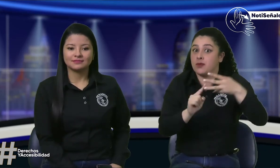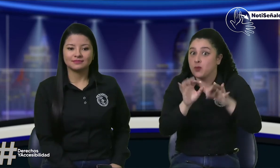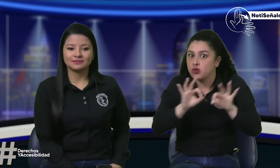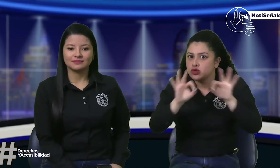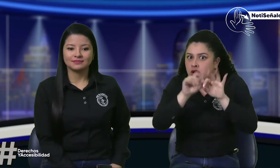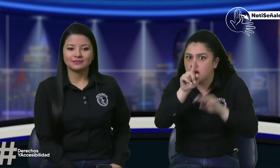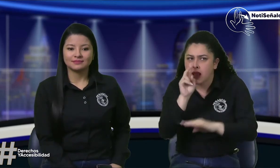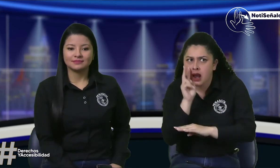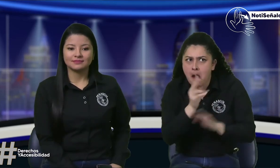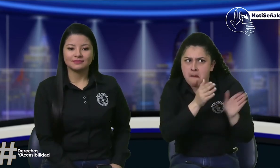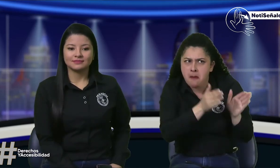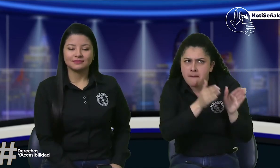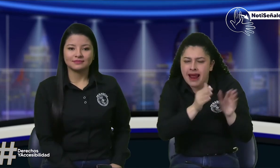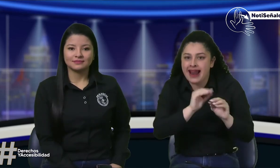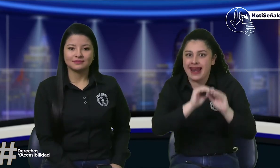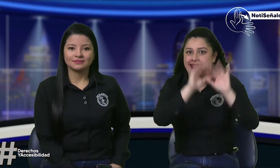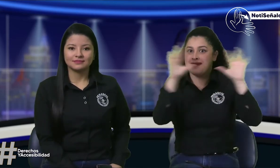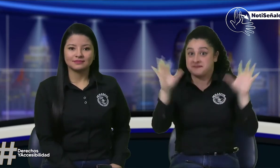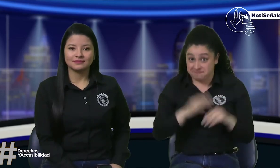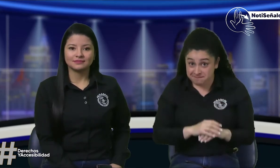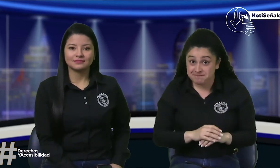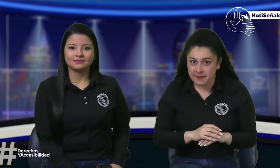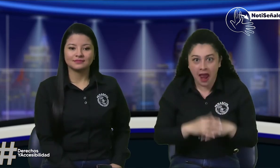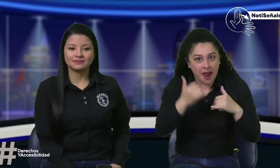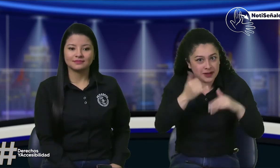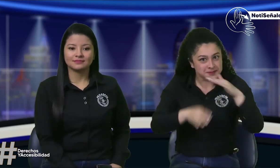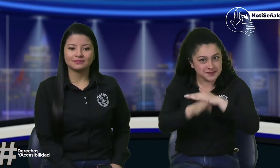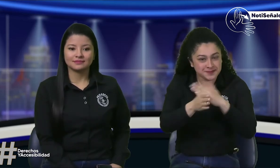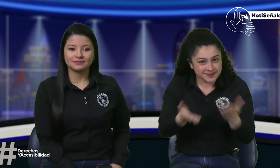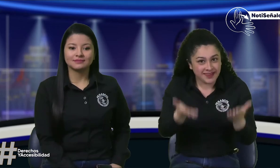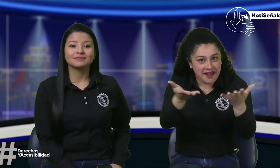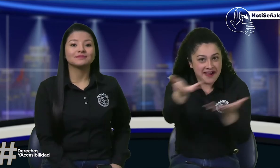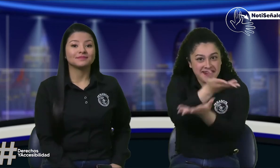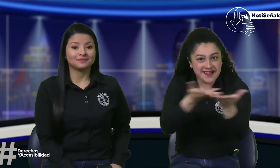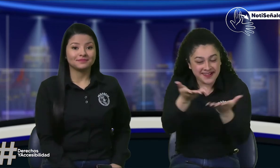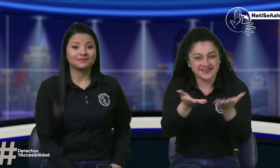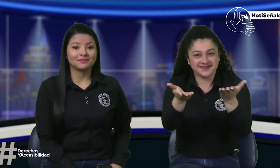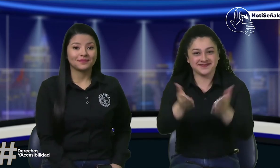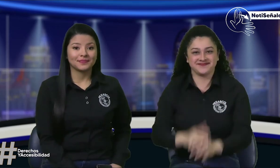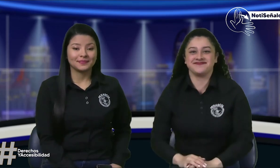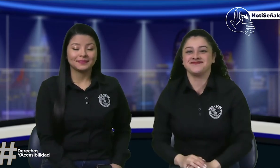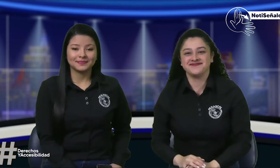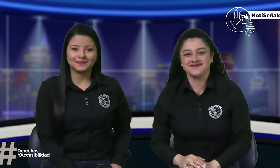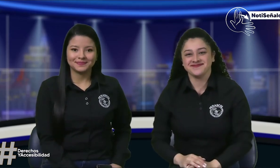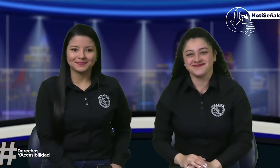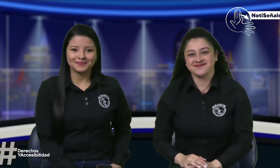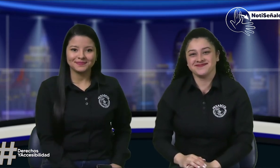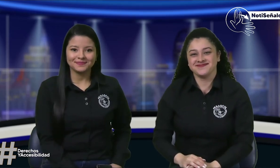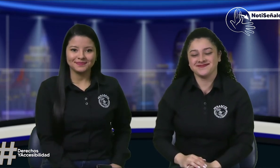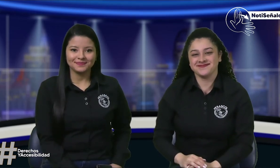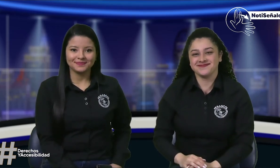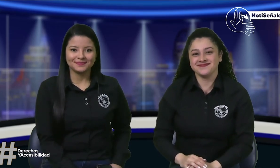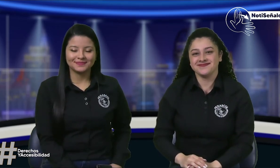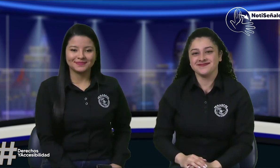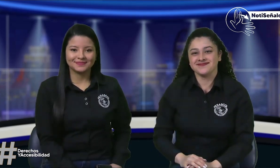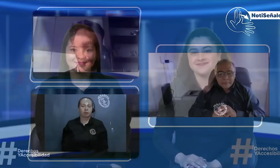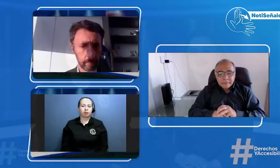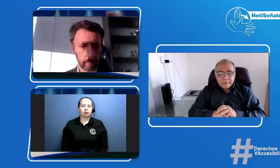cada uno de los pasos que nos mencionaban para que los tengamos muy claros aquí hay más al